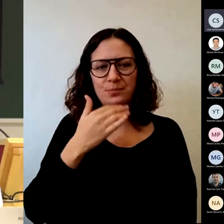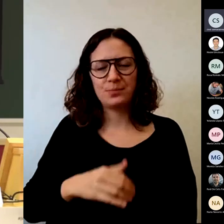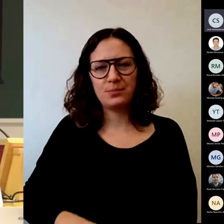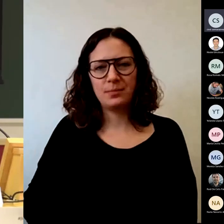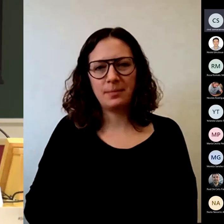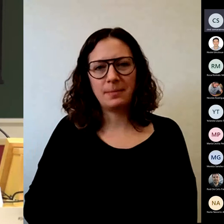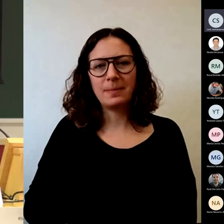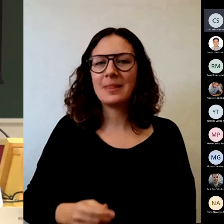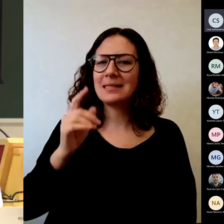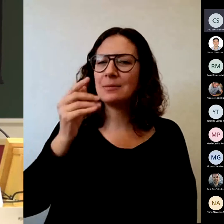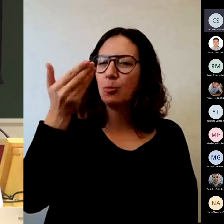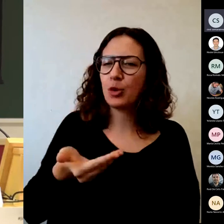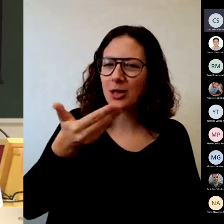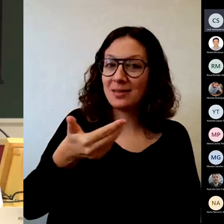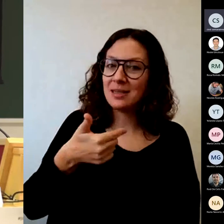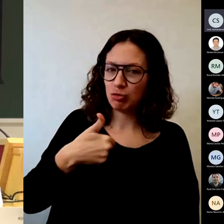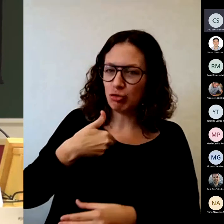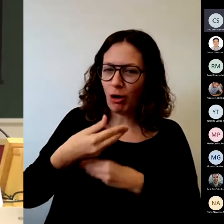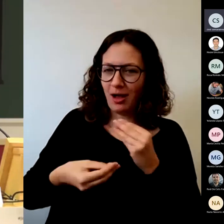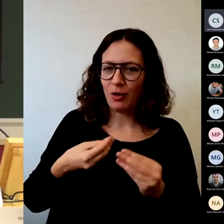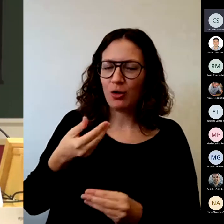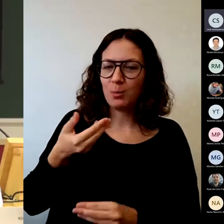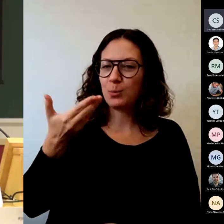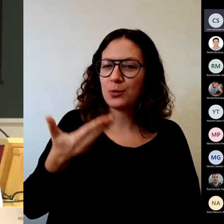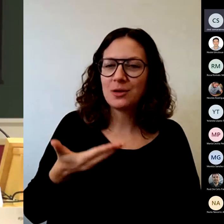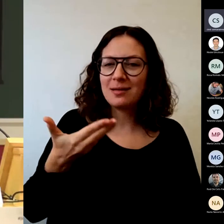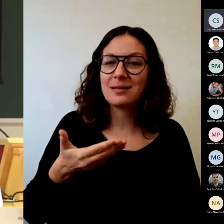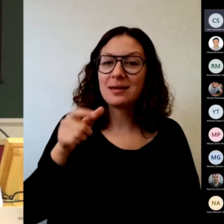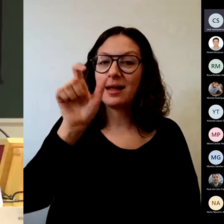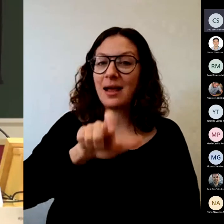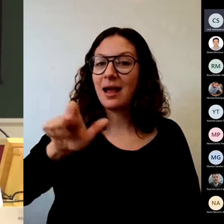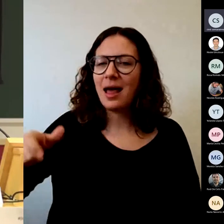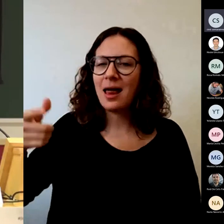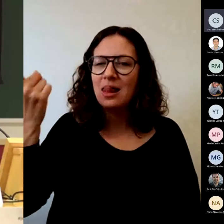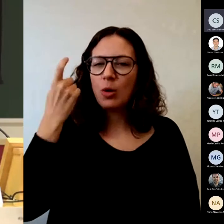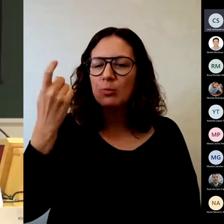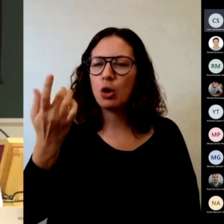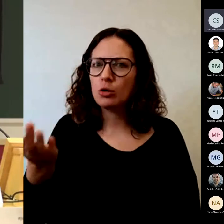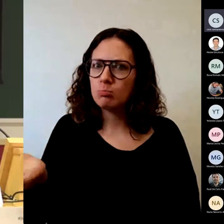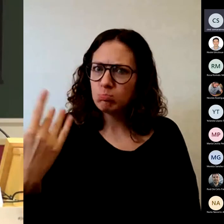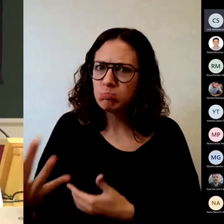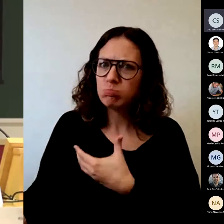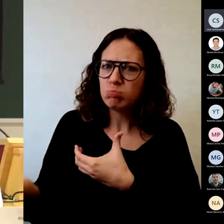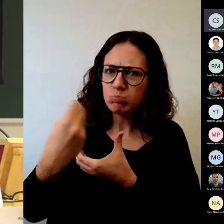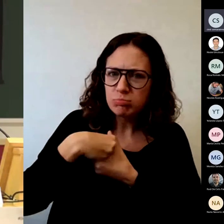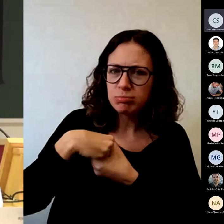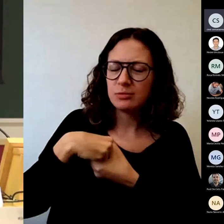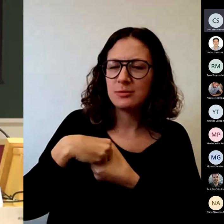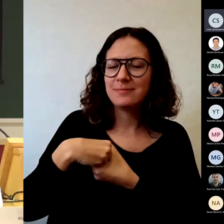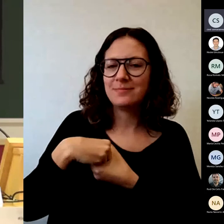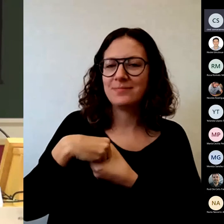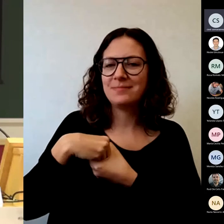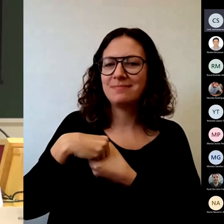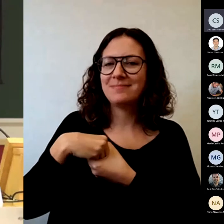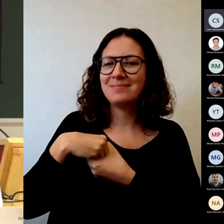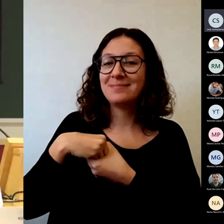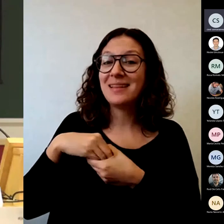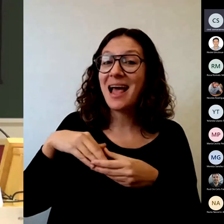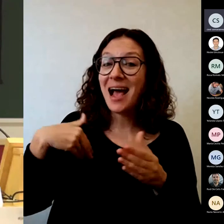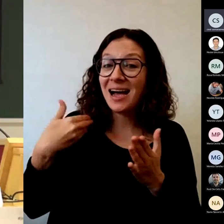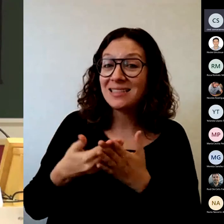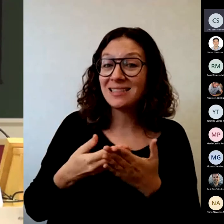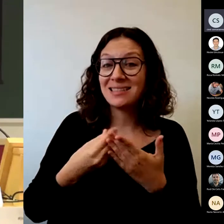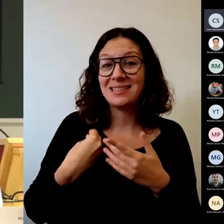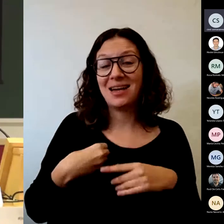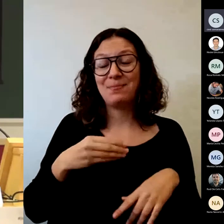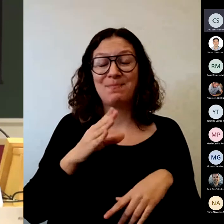hacer partícipes a vuestros alumnos e incluso el establecimiento de esas herramientas